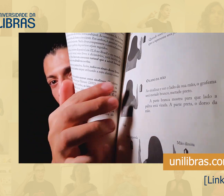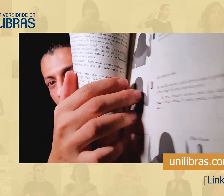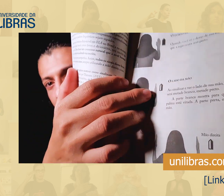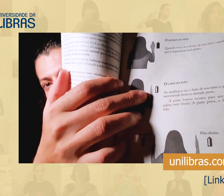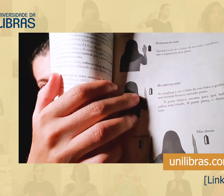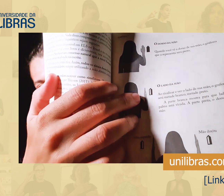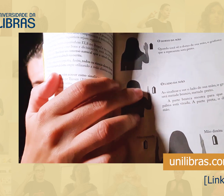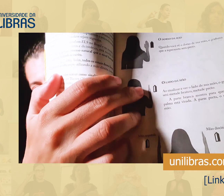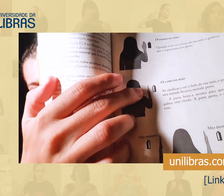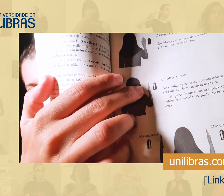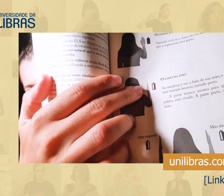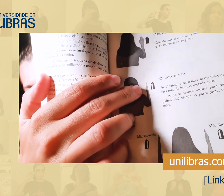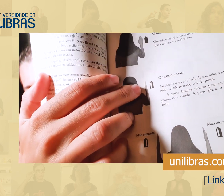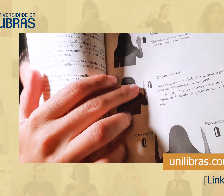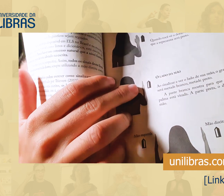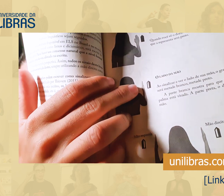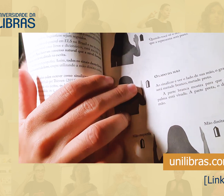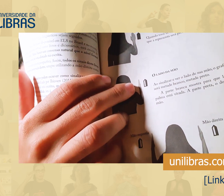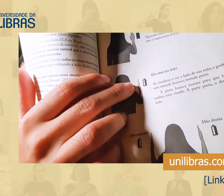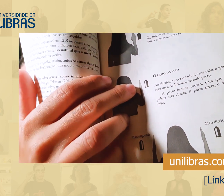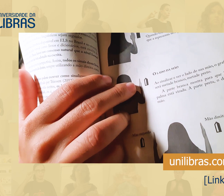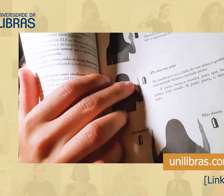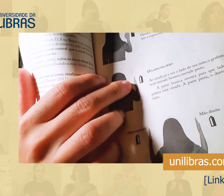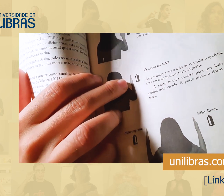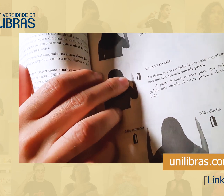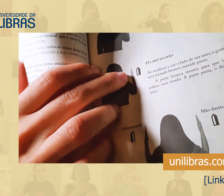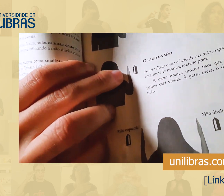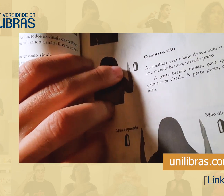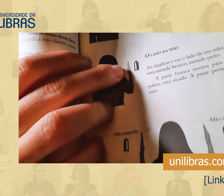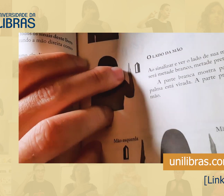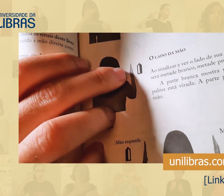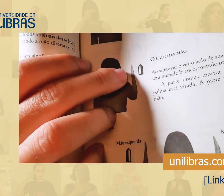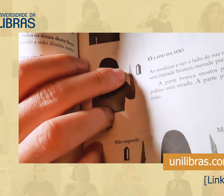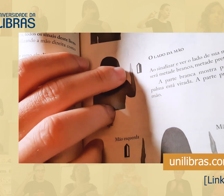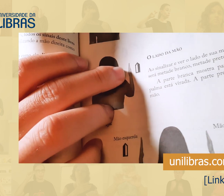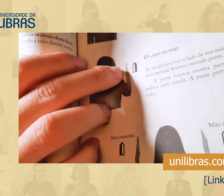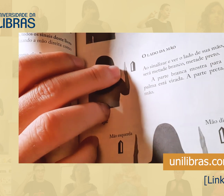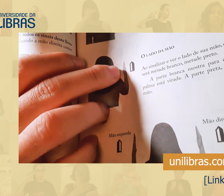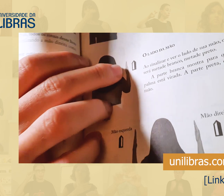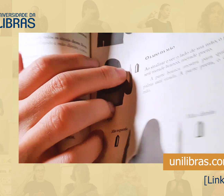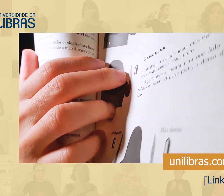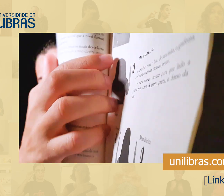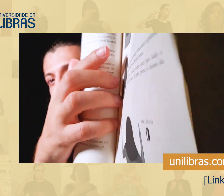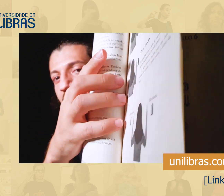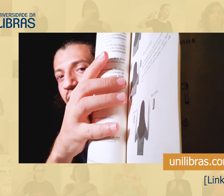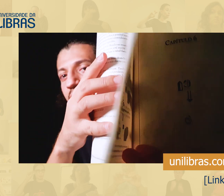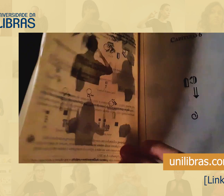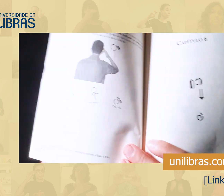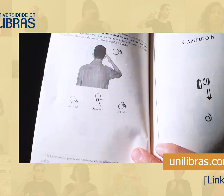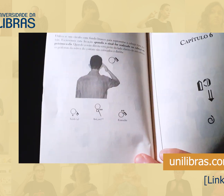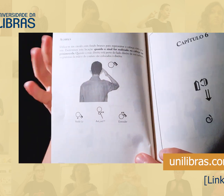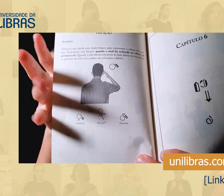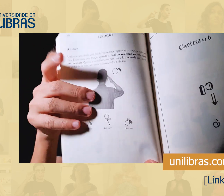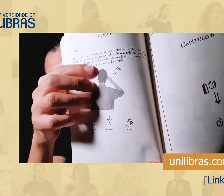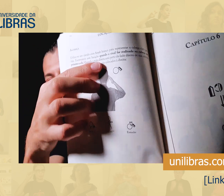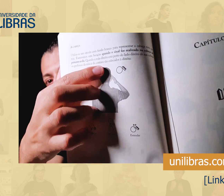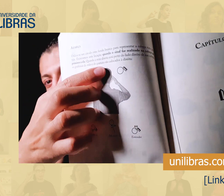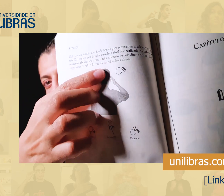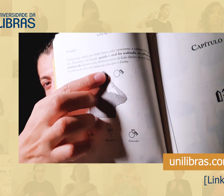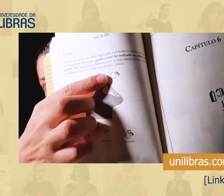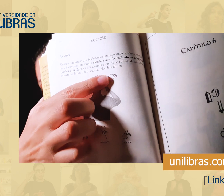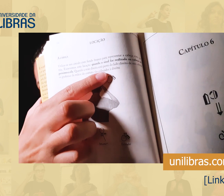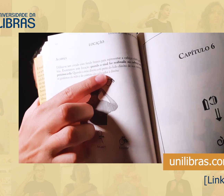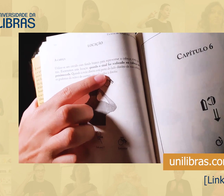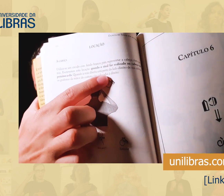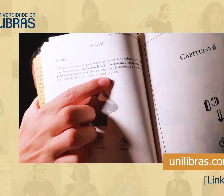a mão quando é feita de lado, ah, mas no sinal que você mostrou agora, a mão estava inclinada, sim, a mão estava